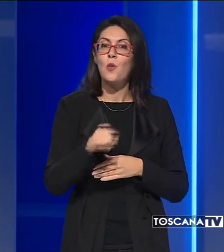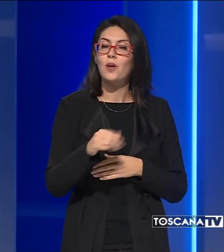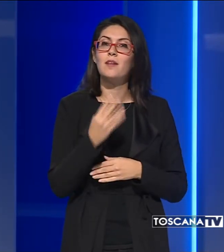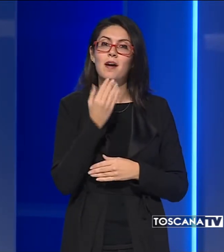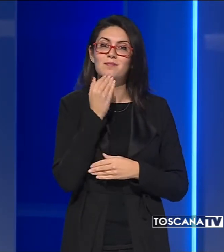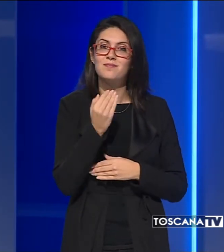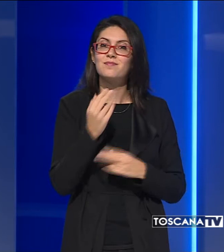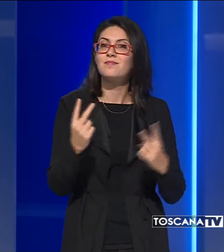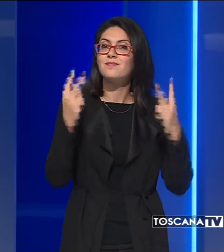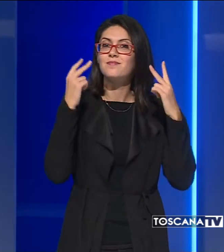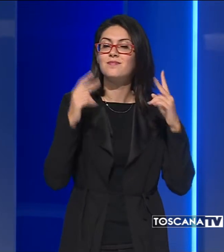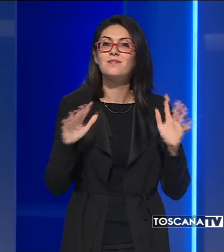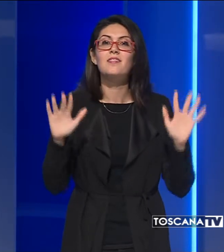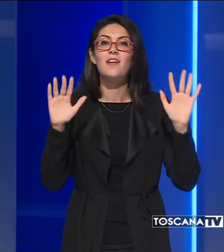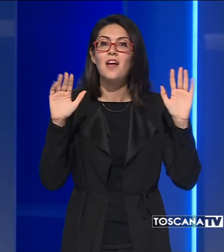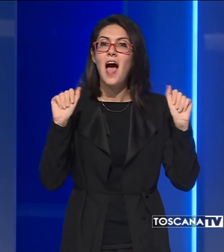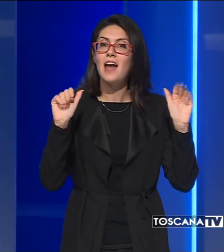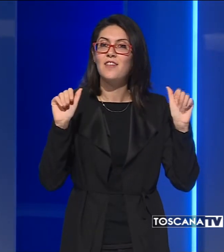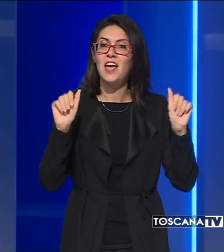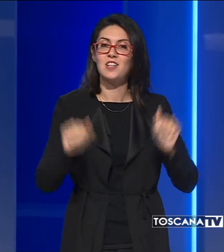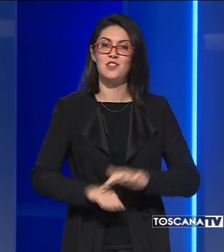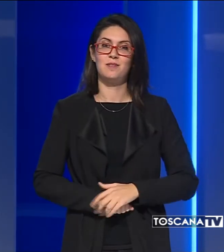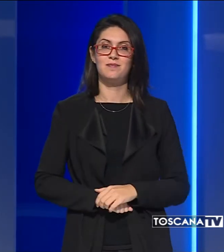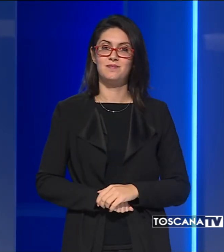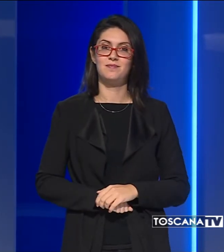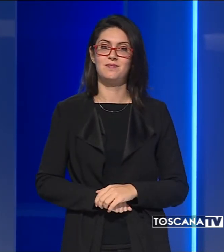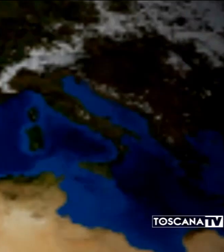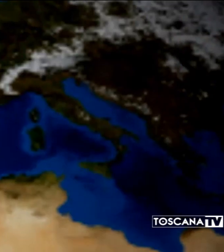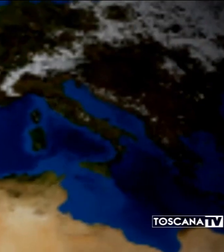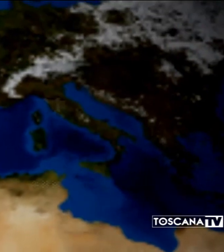tutto, grazie per averci seguiti, arrivederci. tutti.